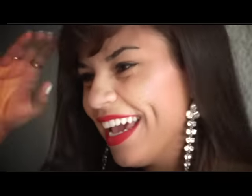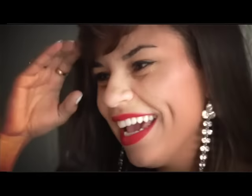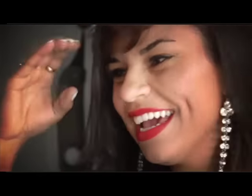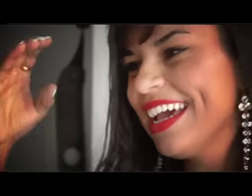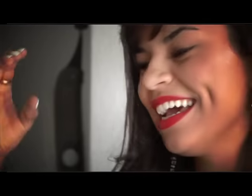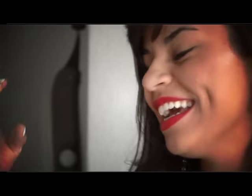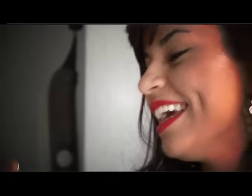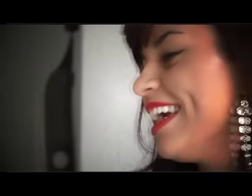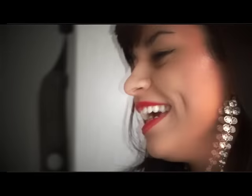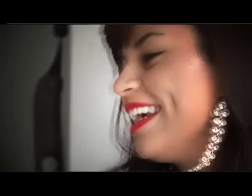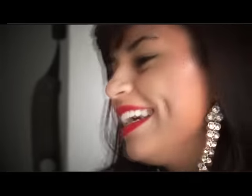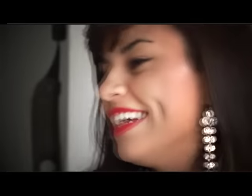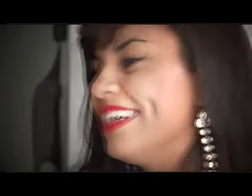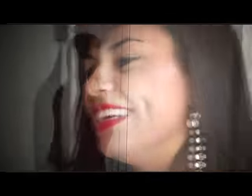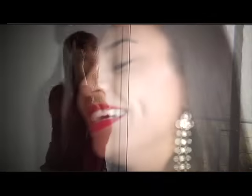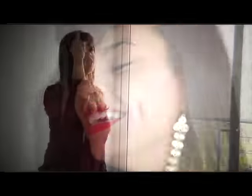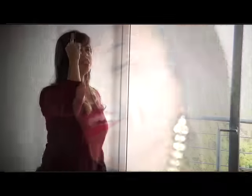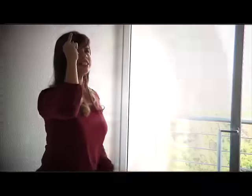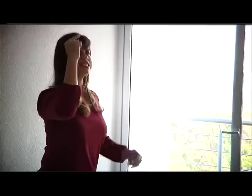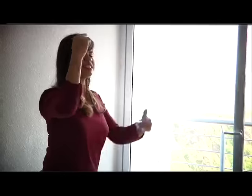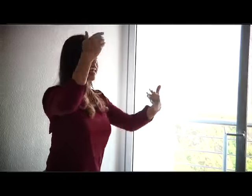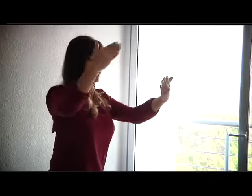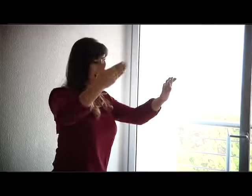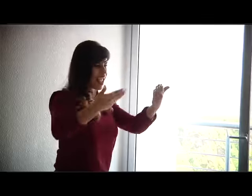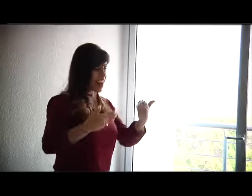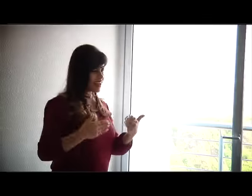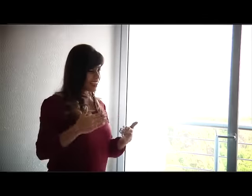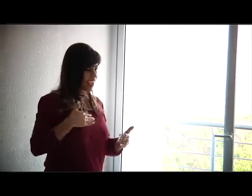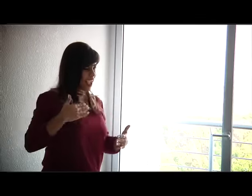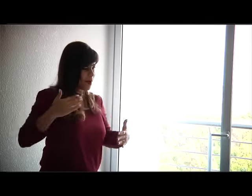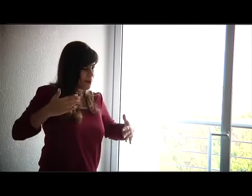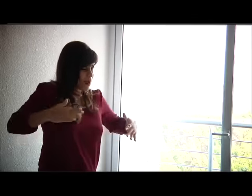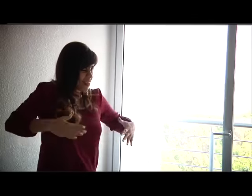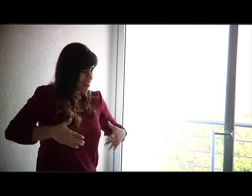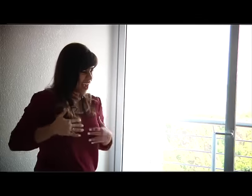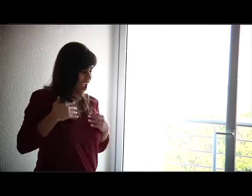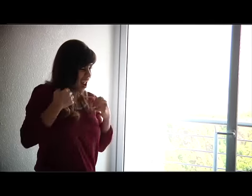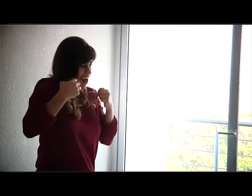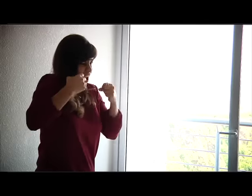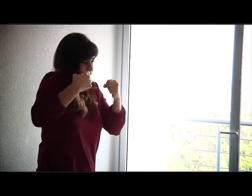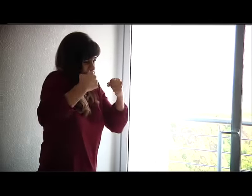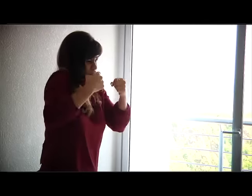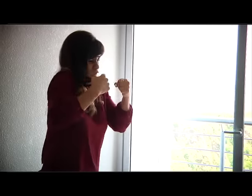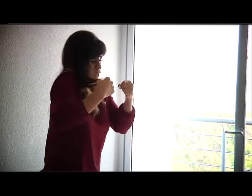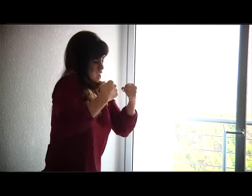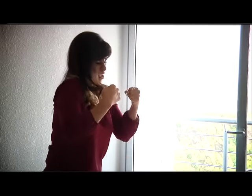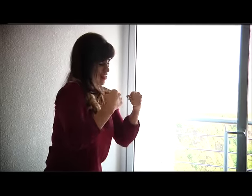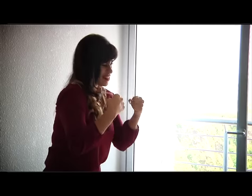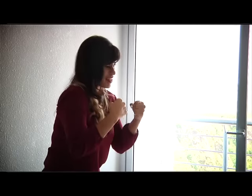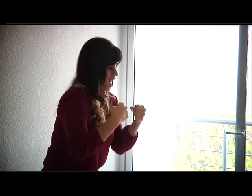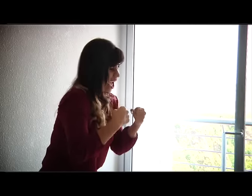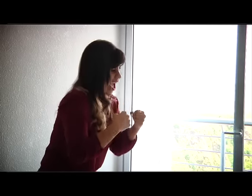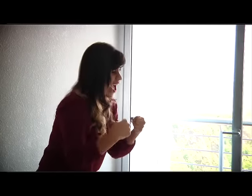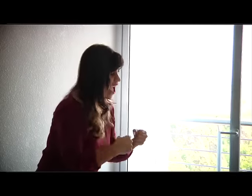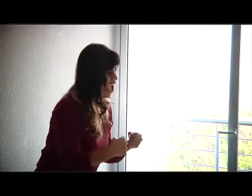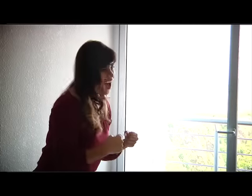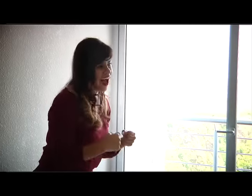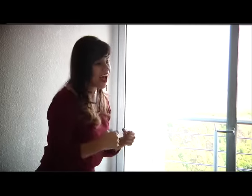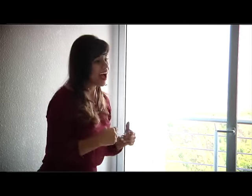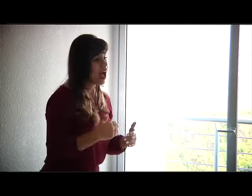vamos a probar que me sale y grabo los videos una y otra y otra y otra vez hasta que me